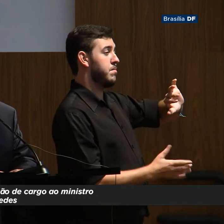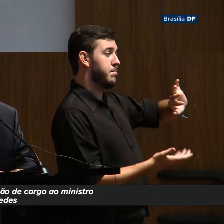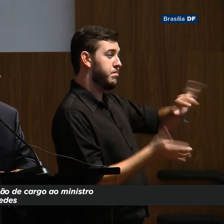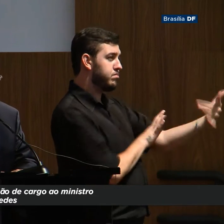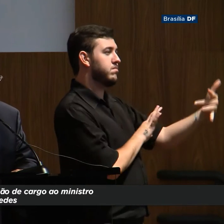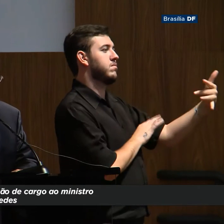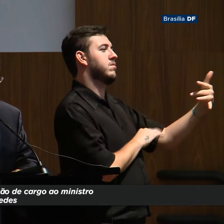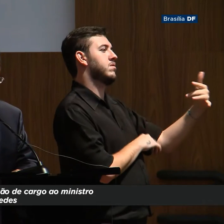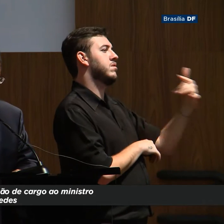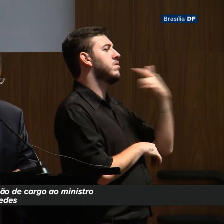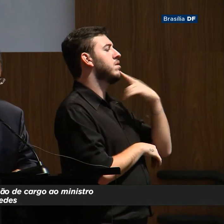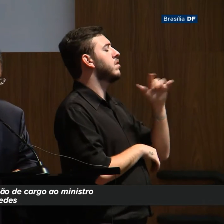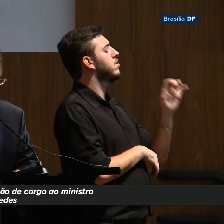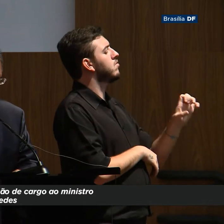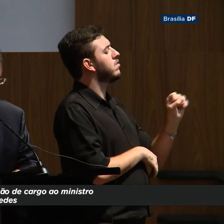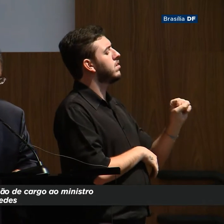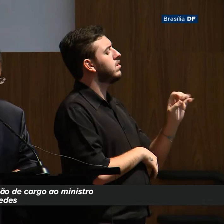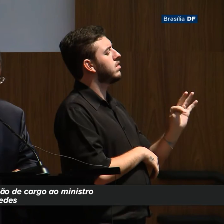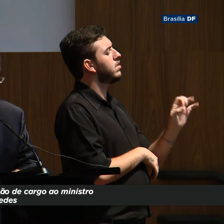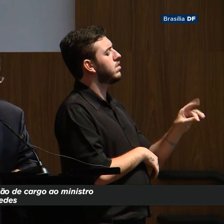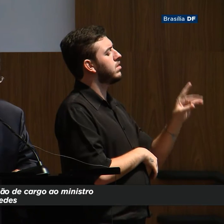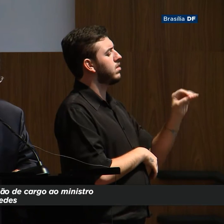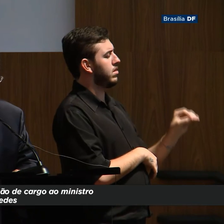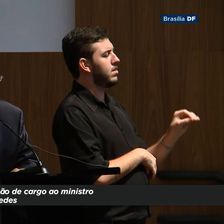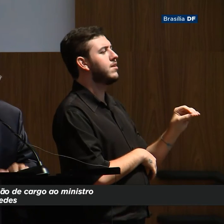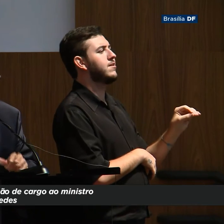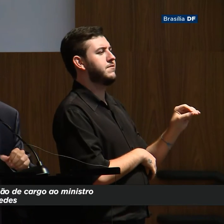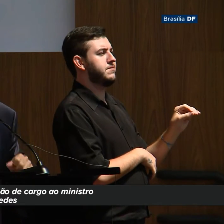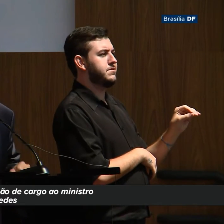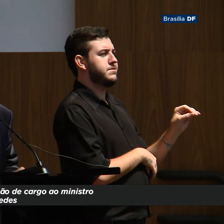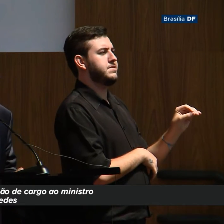E essa reforma do Estado é,